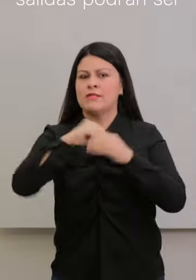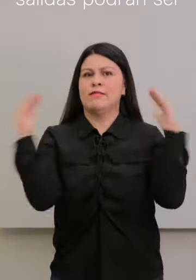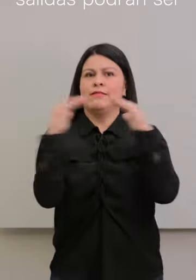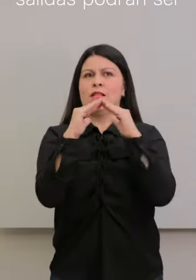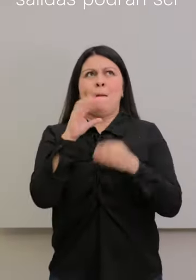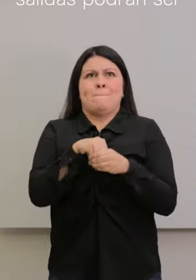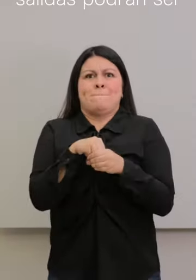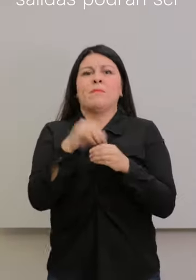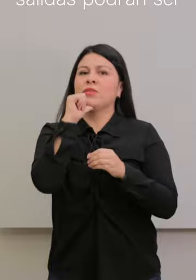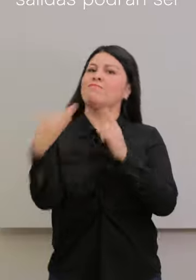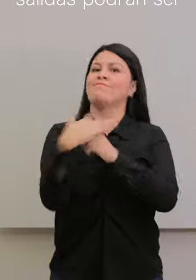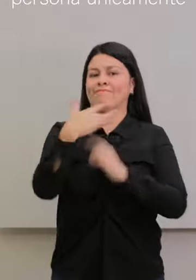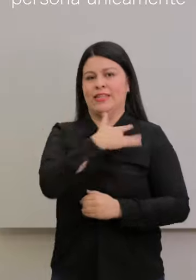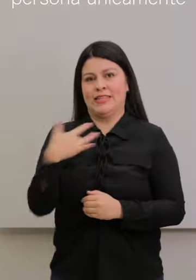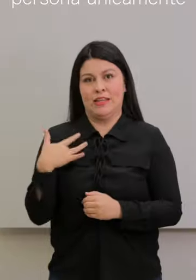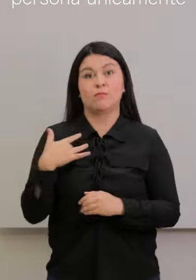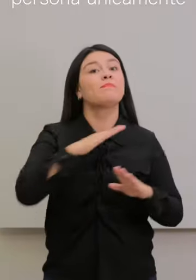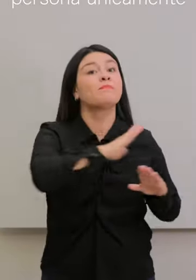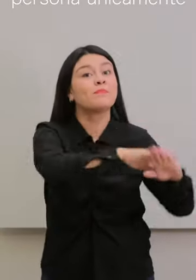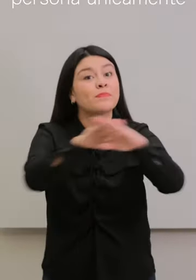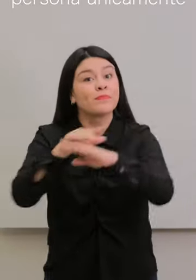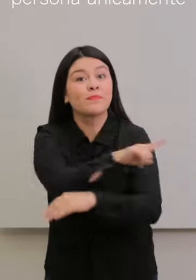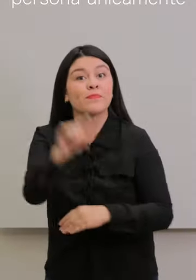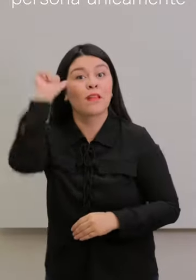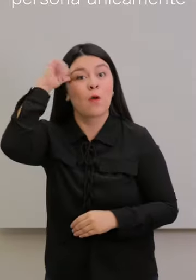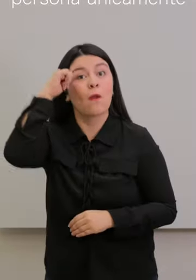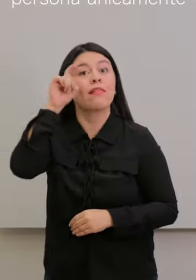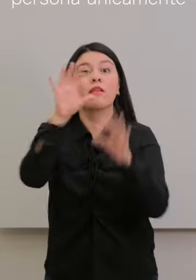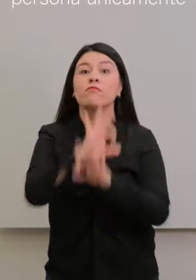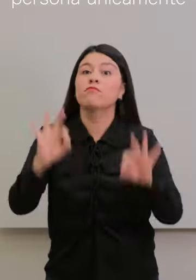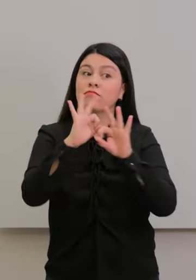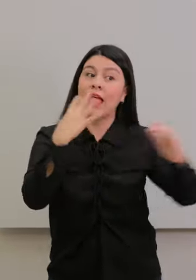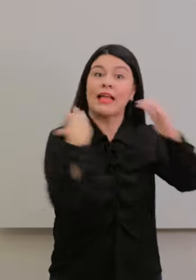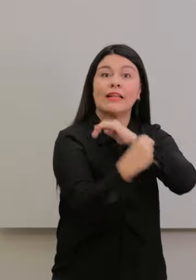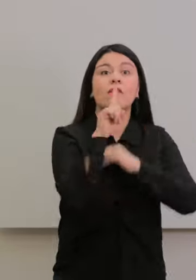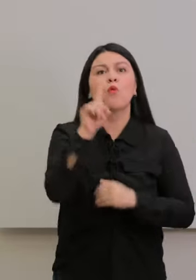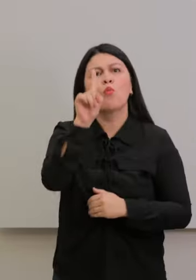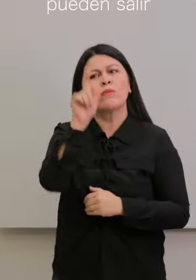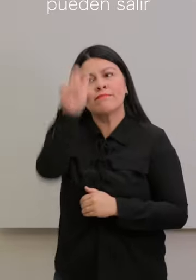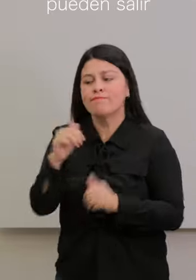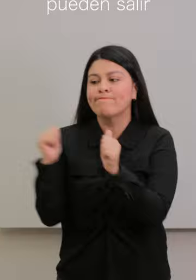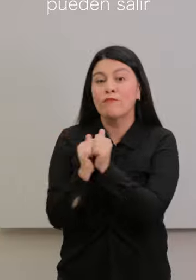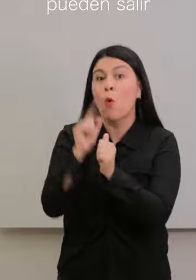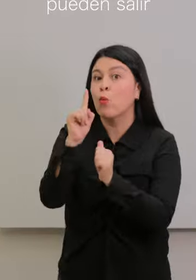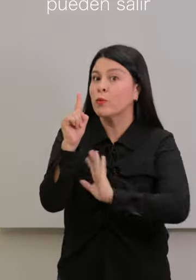salidas podrán ser en compañía de una persona únicamente. También pueden salir